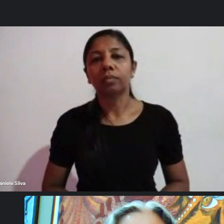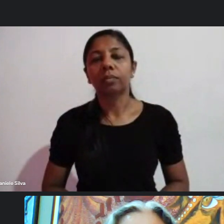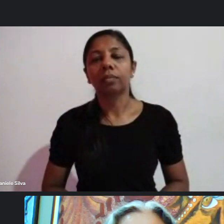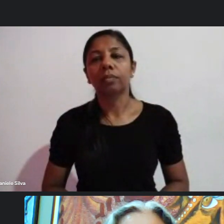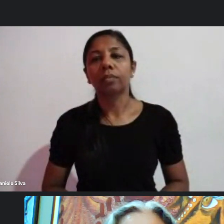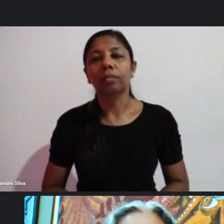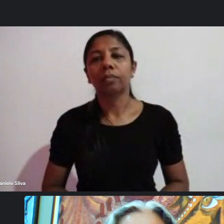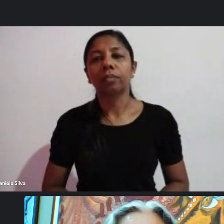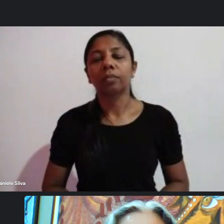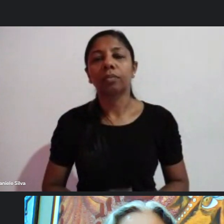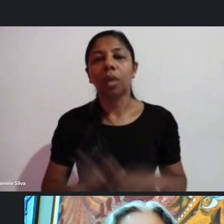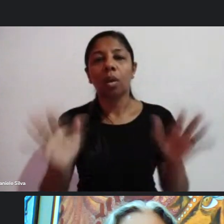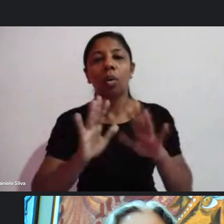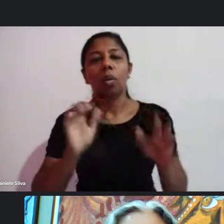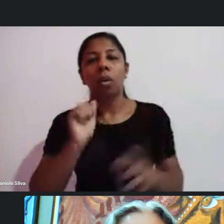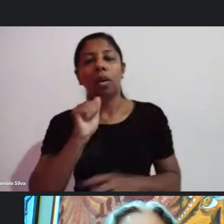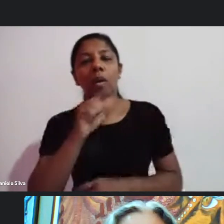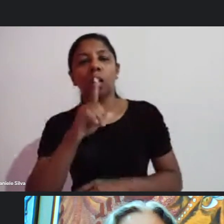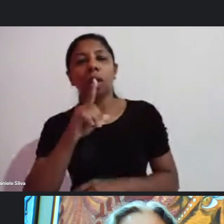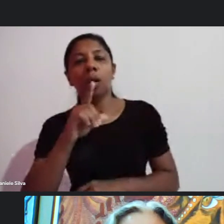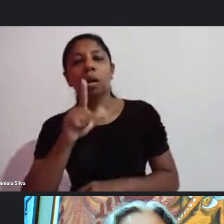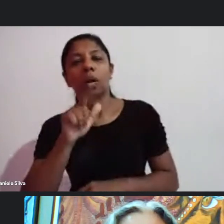Adra você está nos escutando